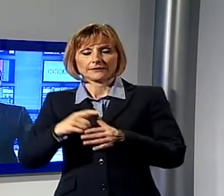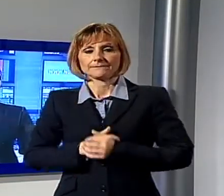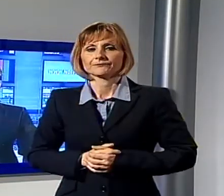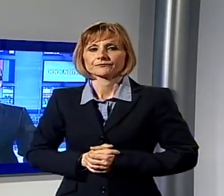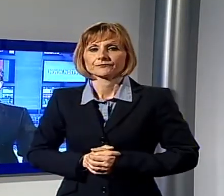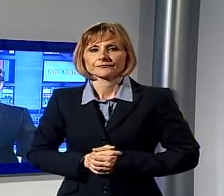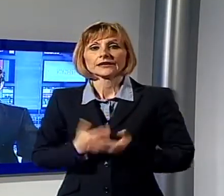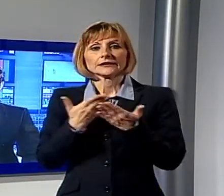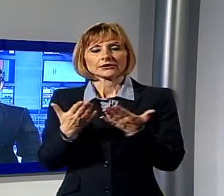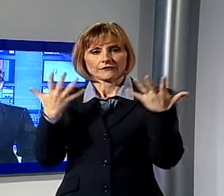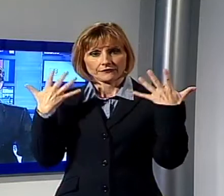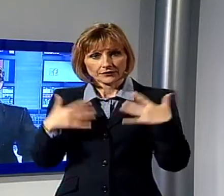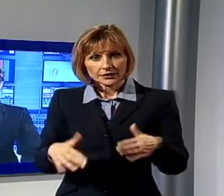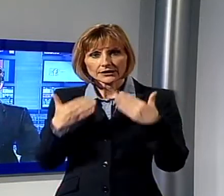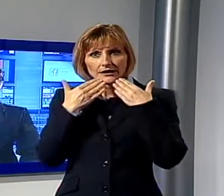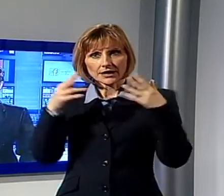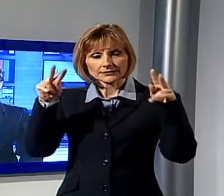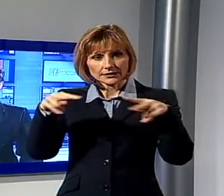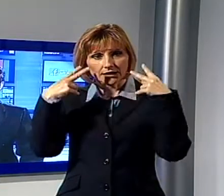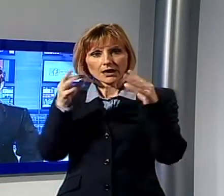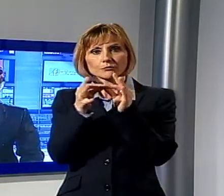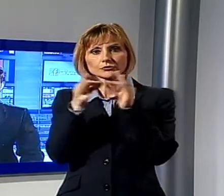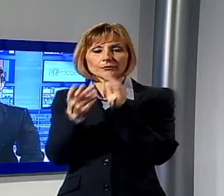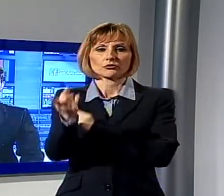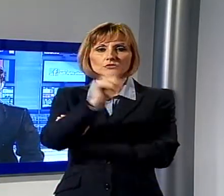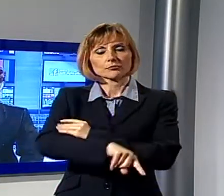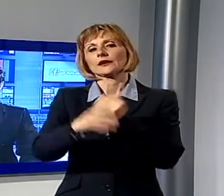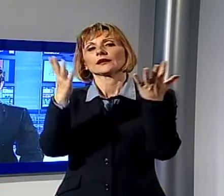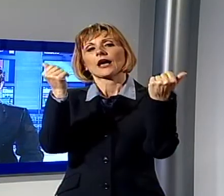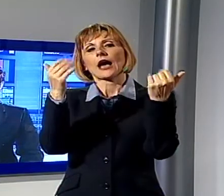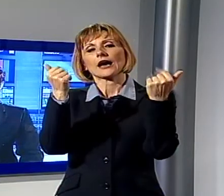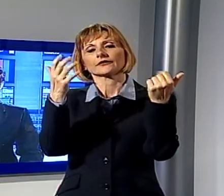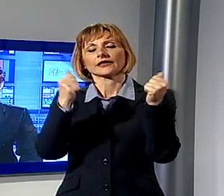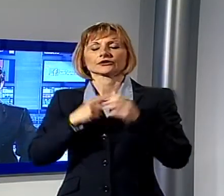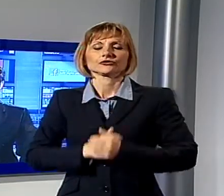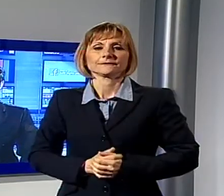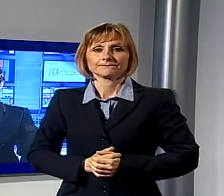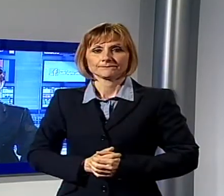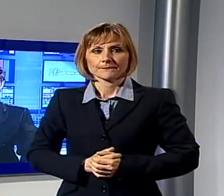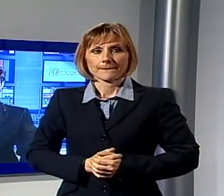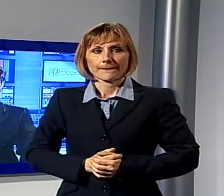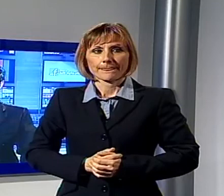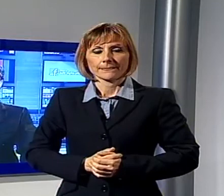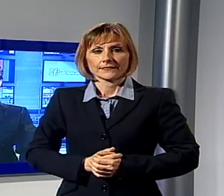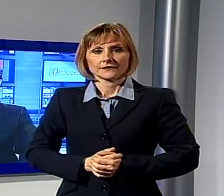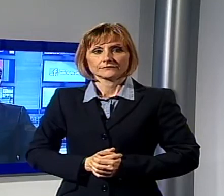È tutto per la prima parte del TG Noi, una breve pausa e poi la linea alla pagina sportiva.